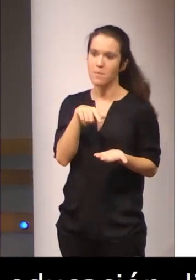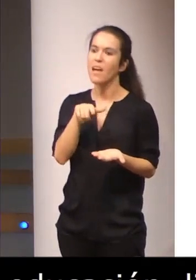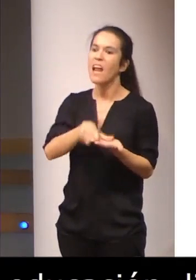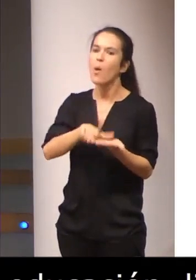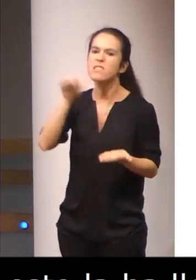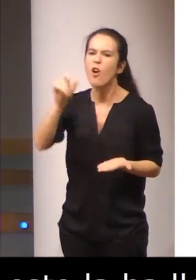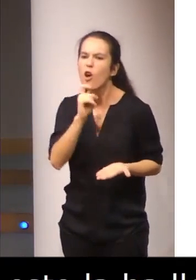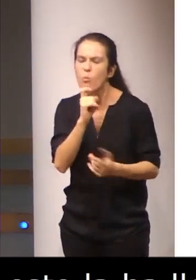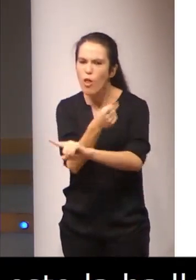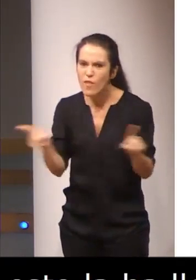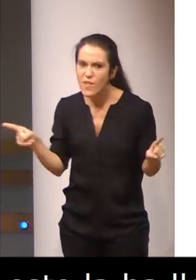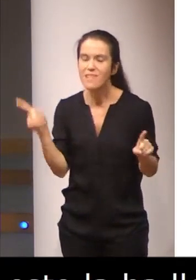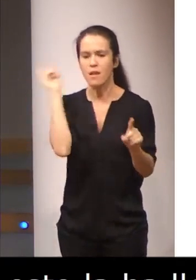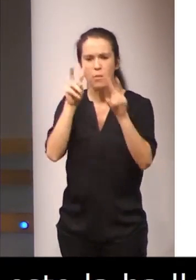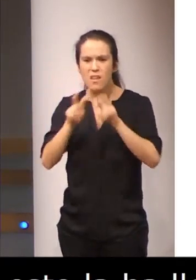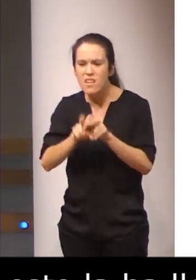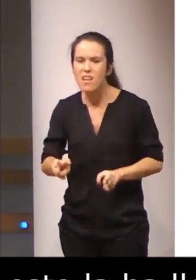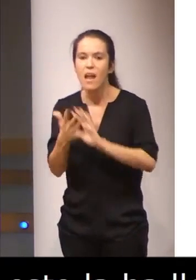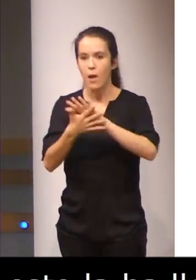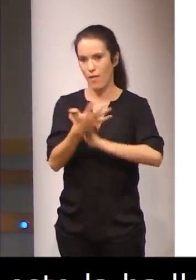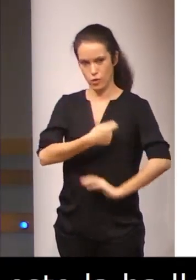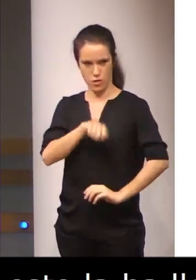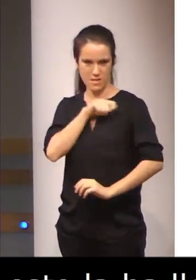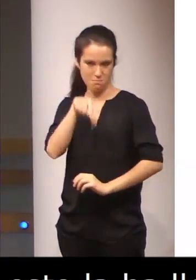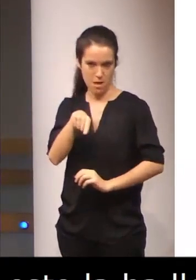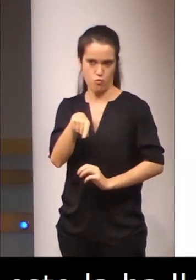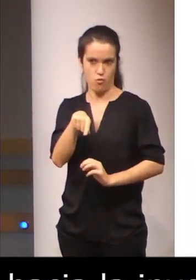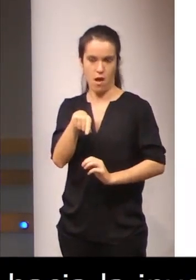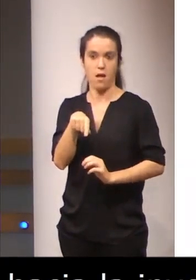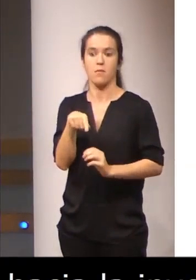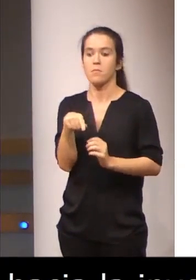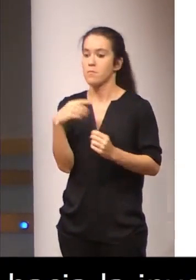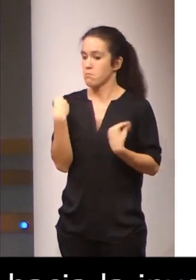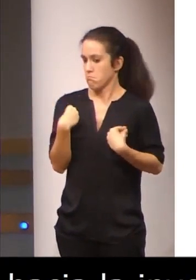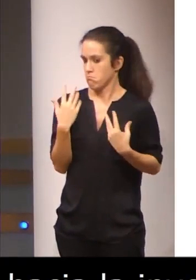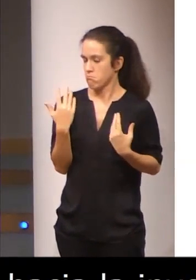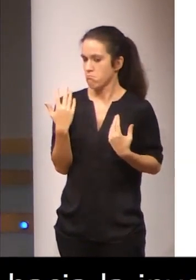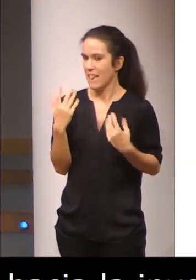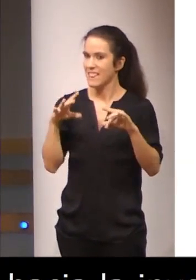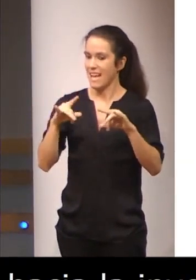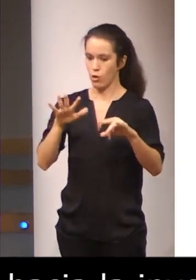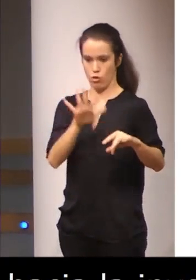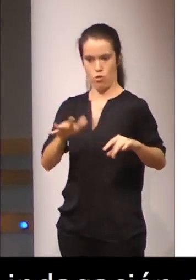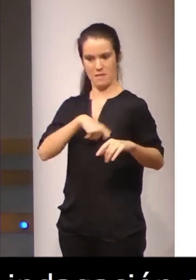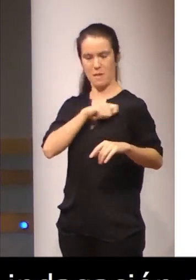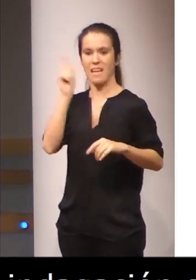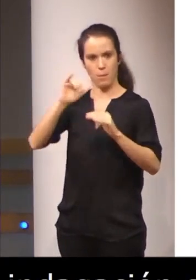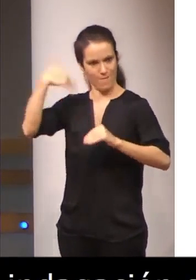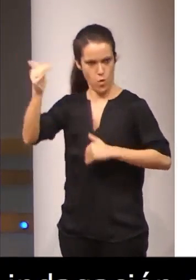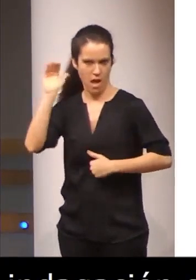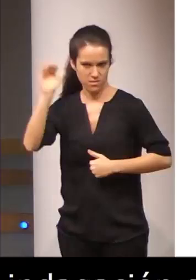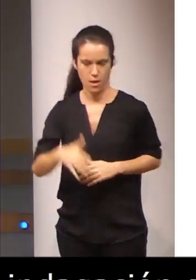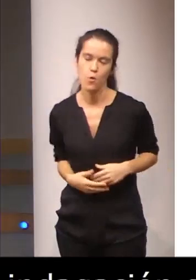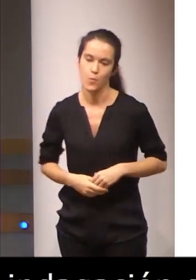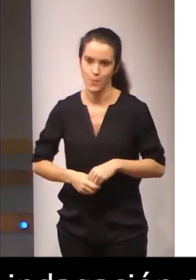Y a la indagación sobre la lengua de signos española, tanto en el territorio del Estado como en el extranjero.